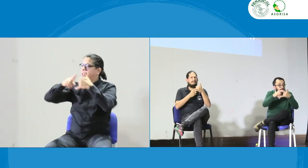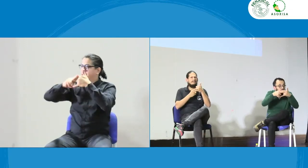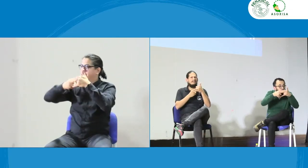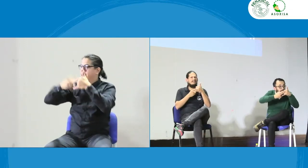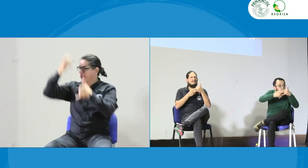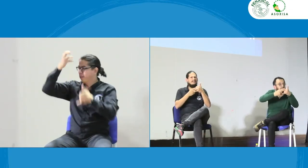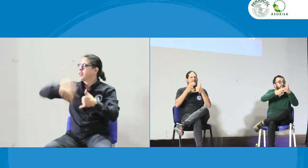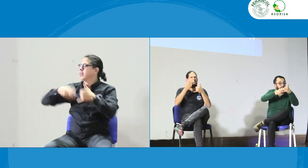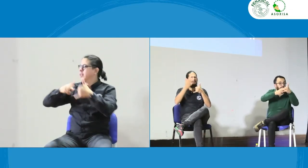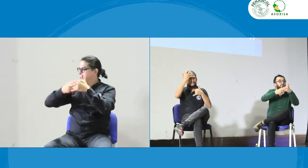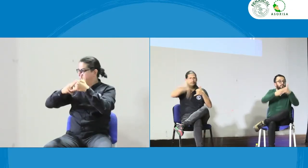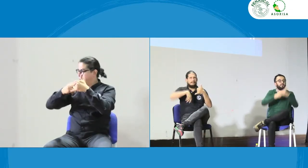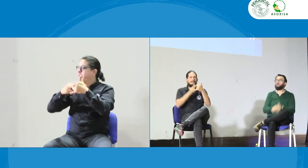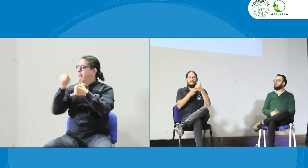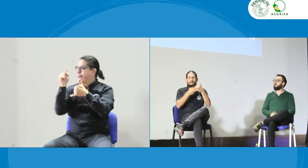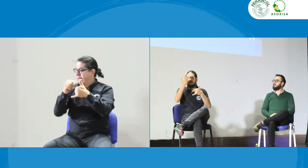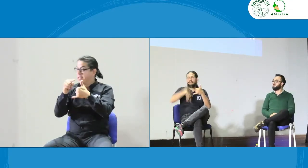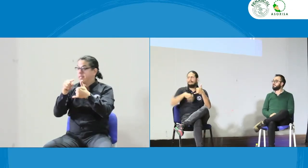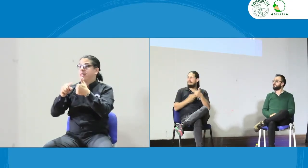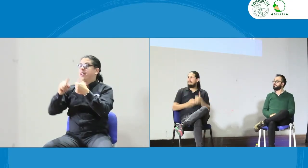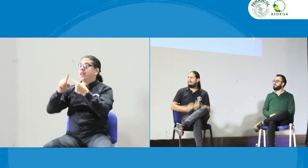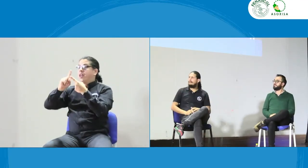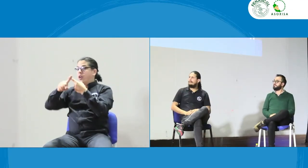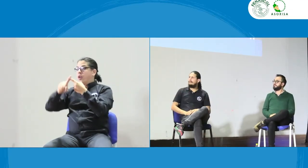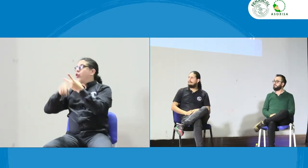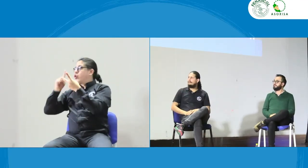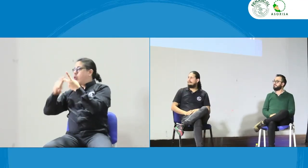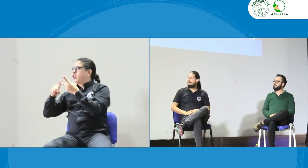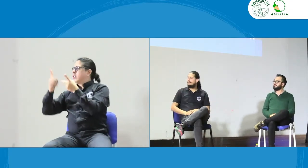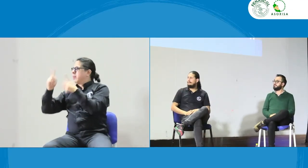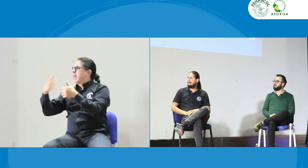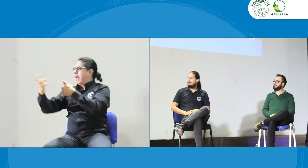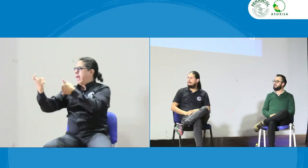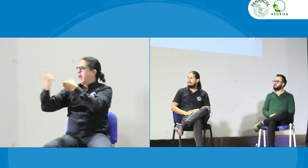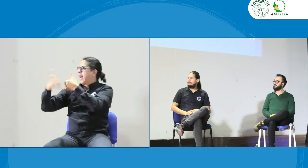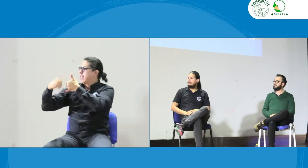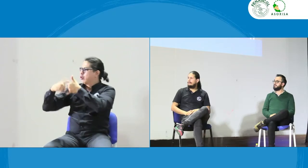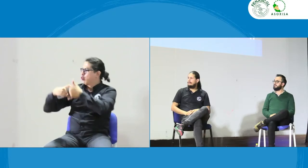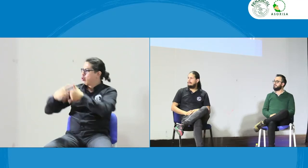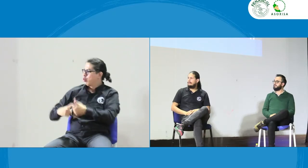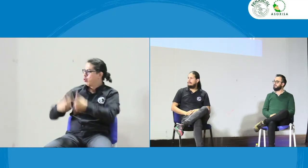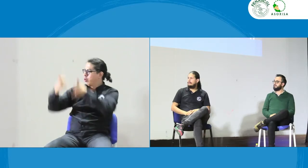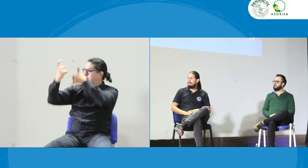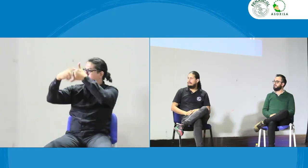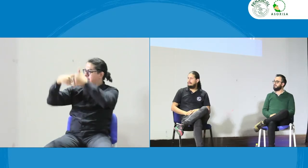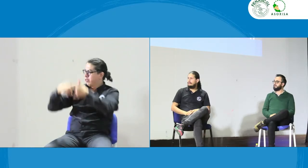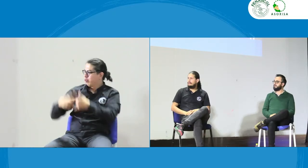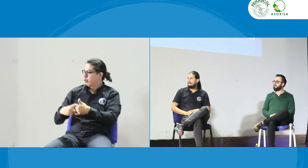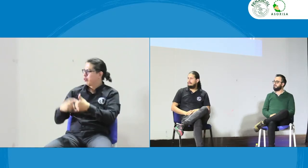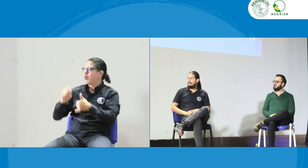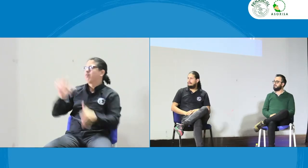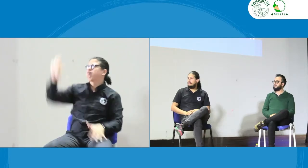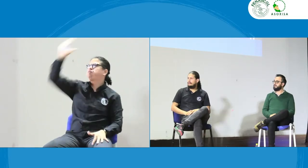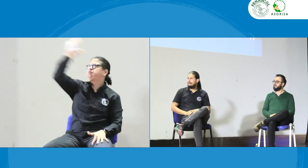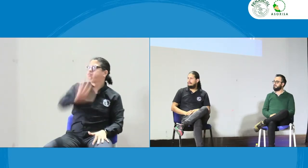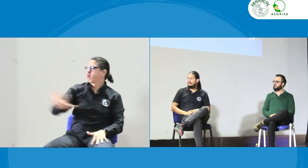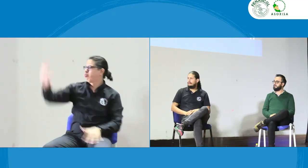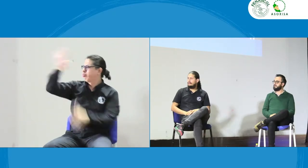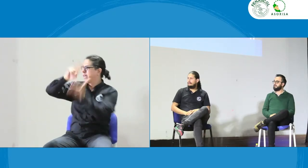la seña ¿verdad? así es la seña perfecto aclaro la seña así y también del registro del registro